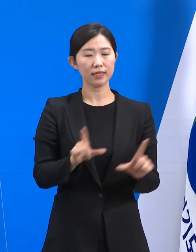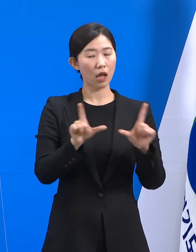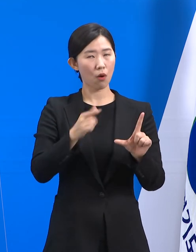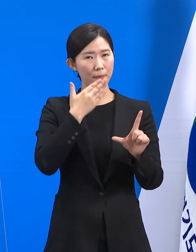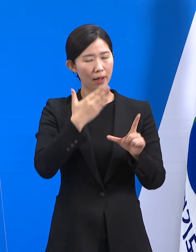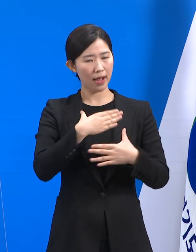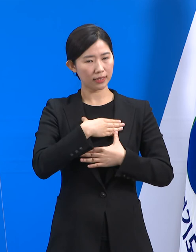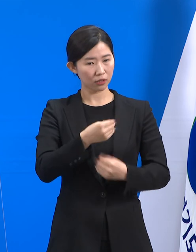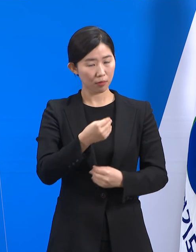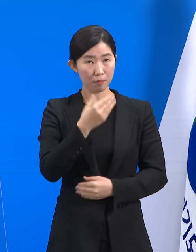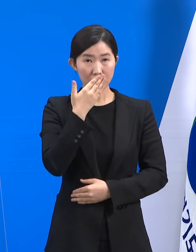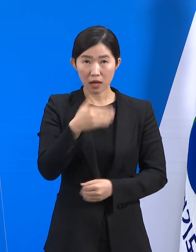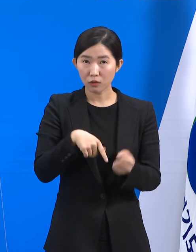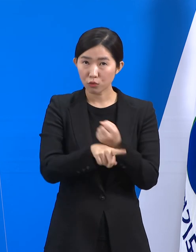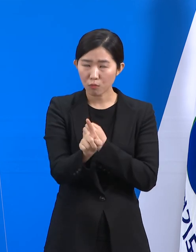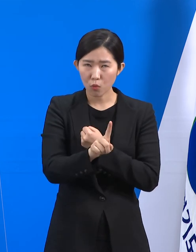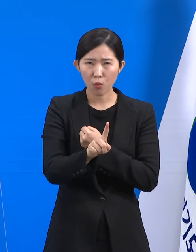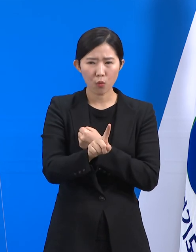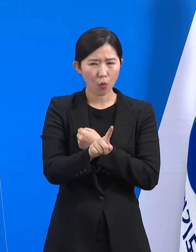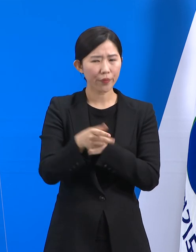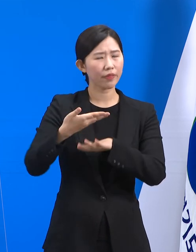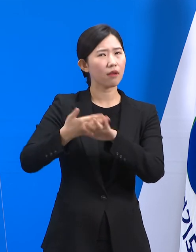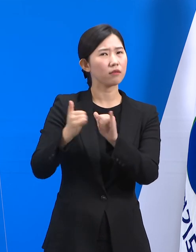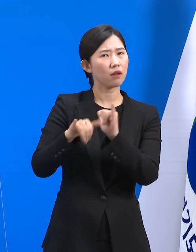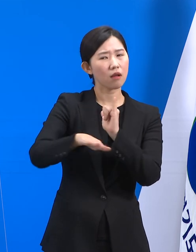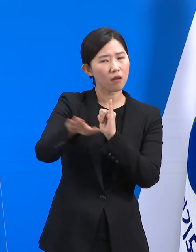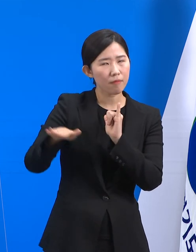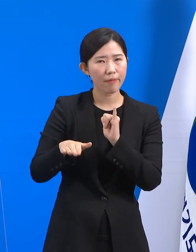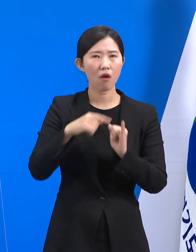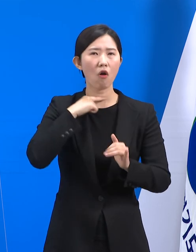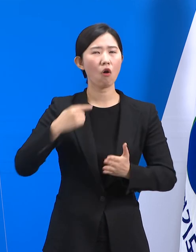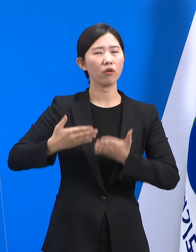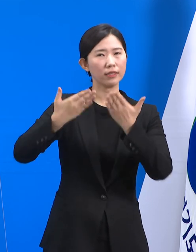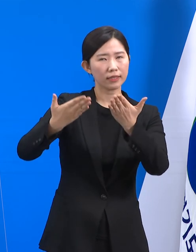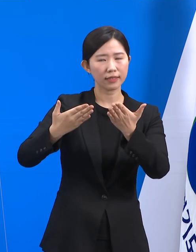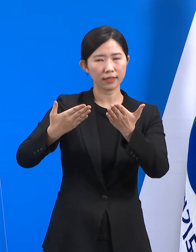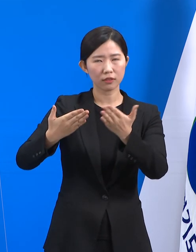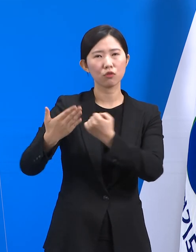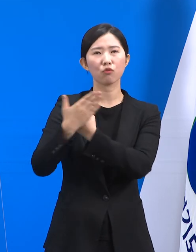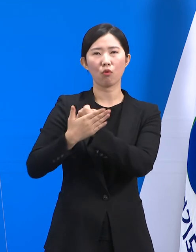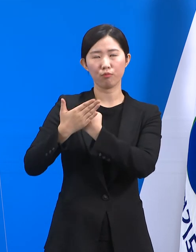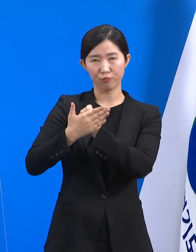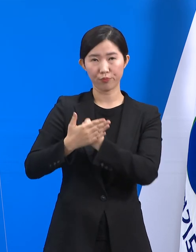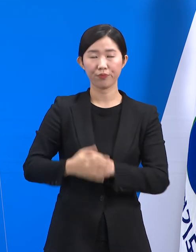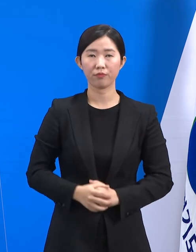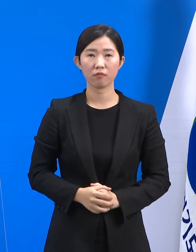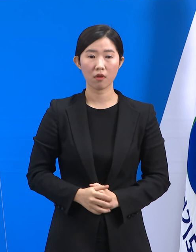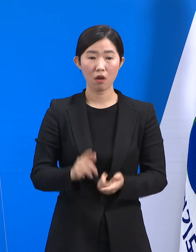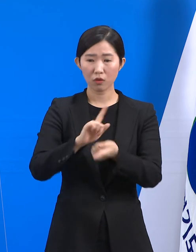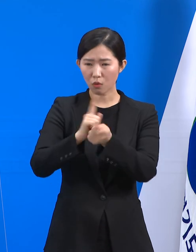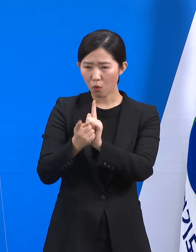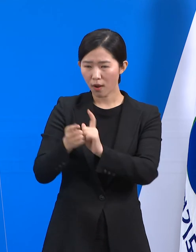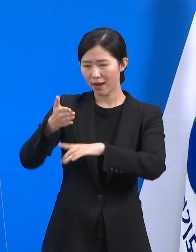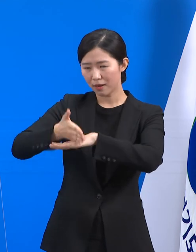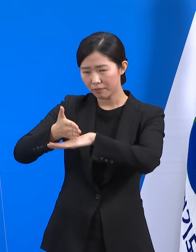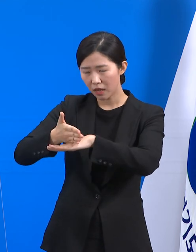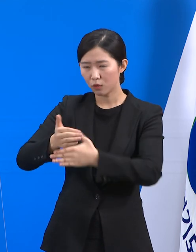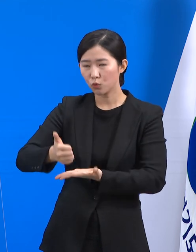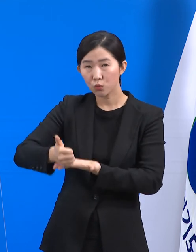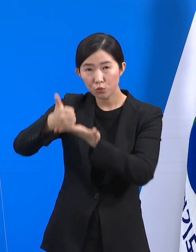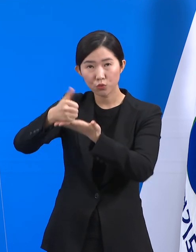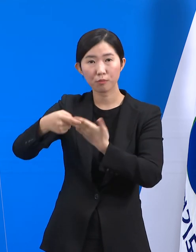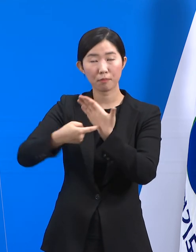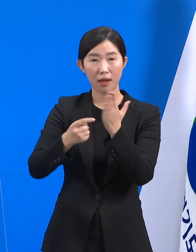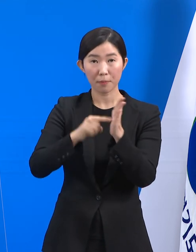누군가의 헌신과 희생이 기반하고 있음을 기억합니다. 부디 서로에 대한 감사와 존중의 마음으로 결의의